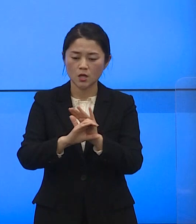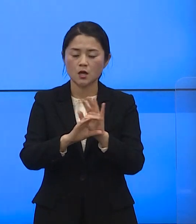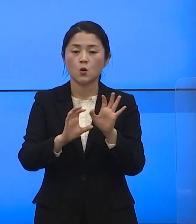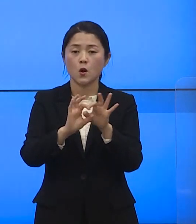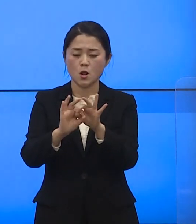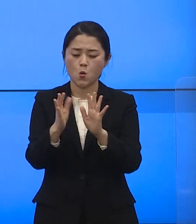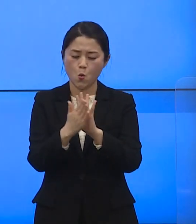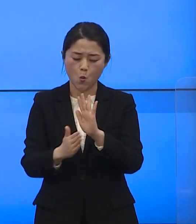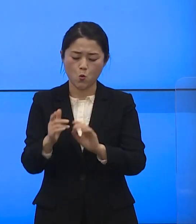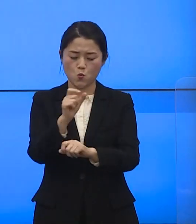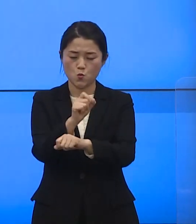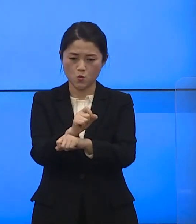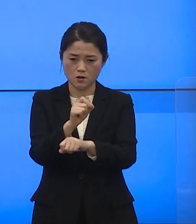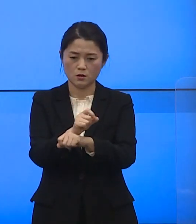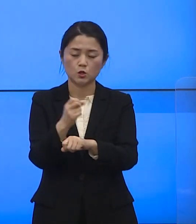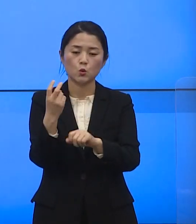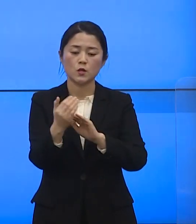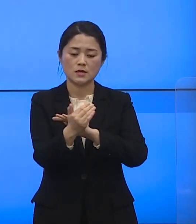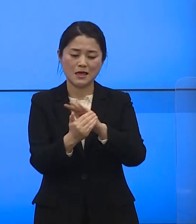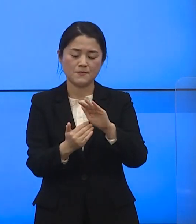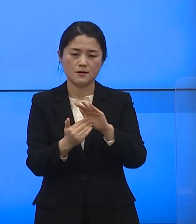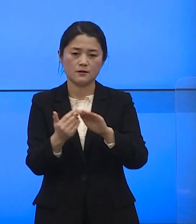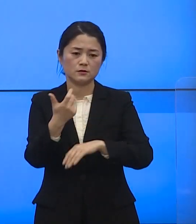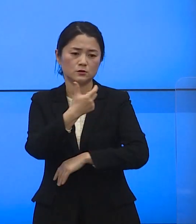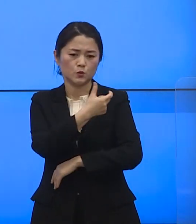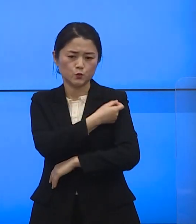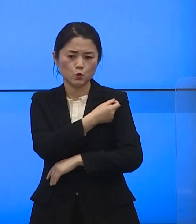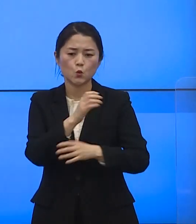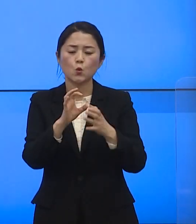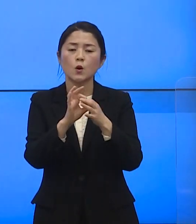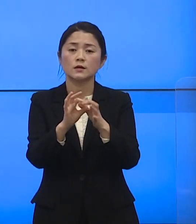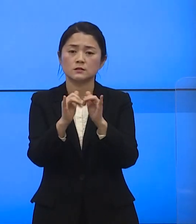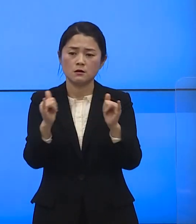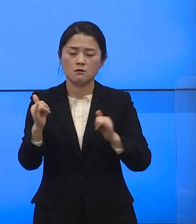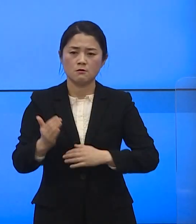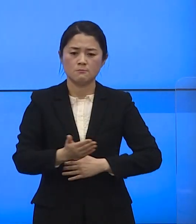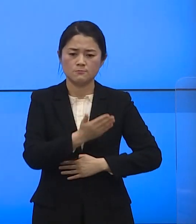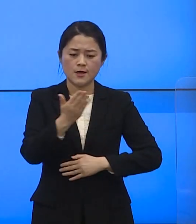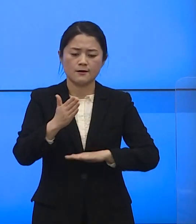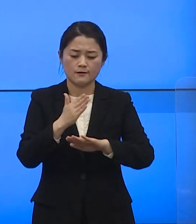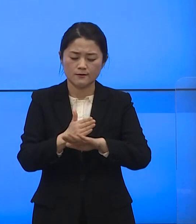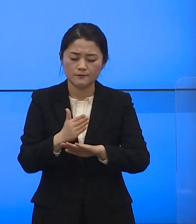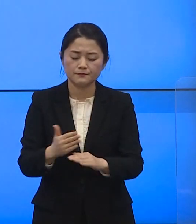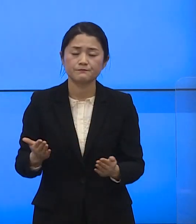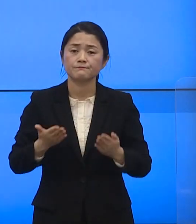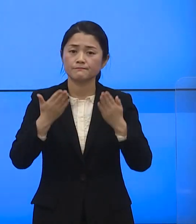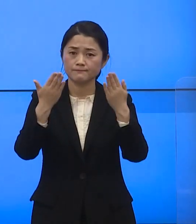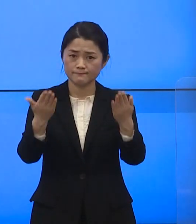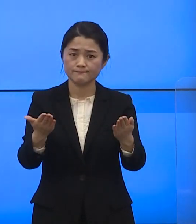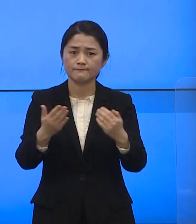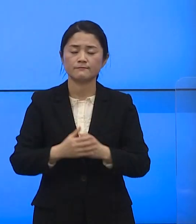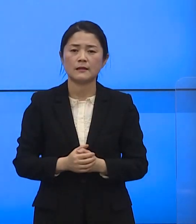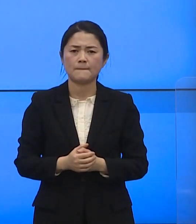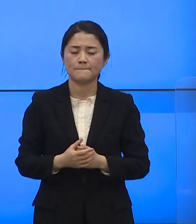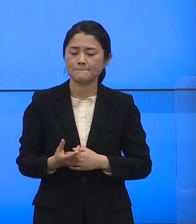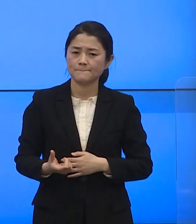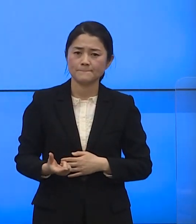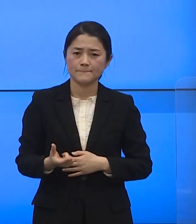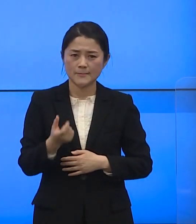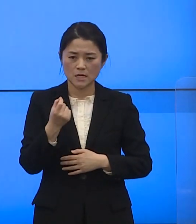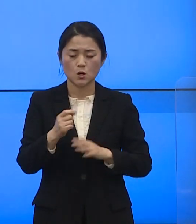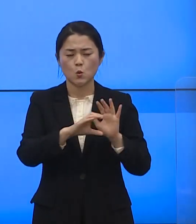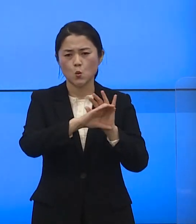공무원을 비롯한 예방접종 의료진 강의자분들께 감사를 드리며 소속한 시일 내